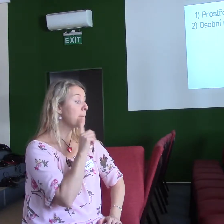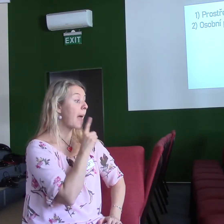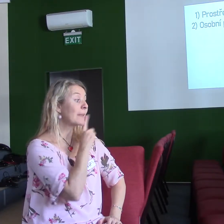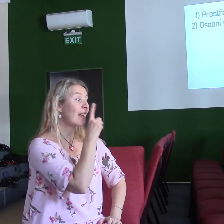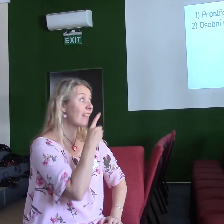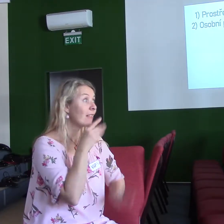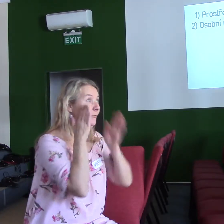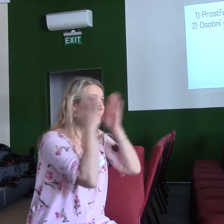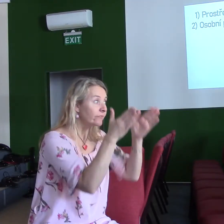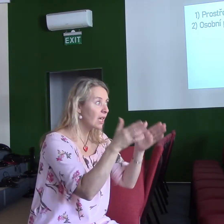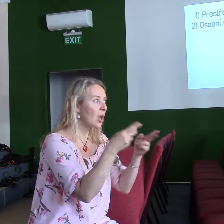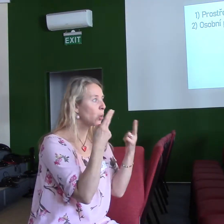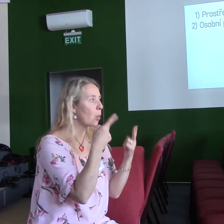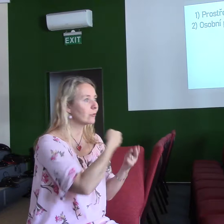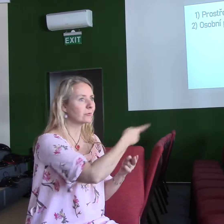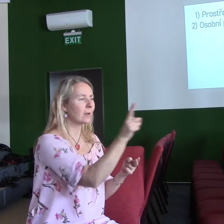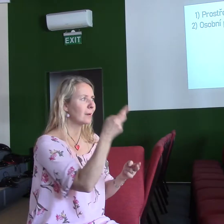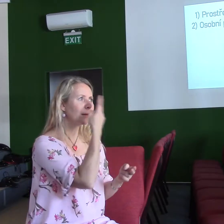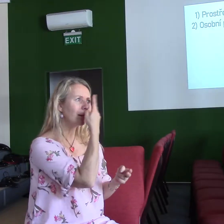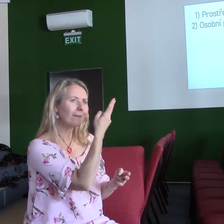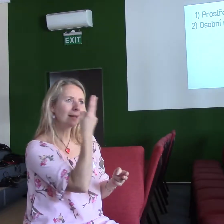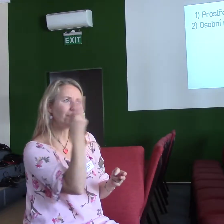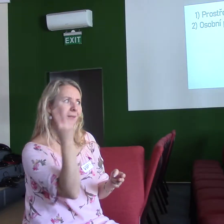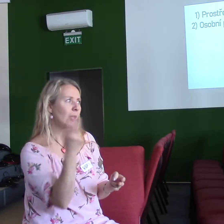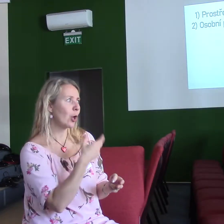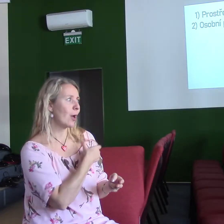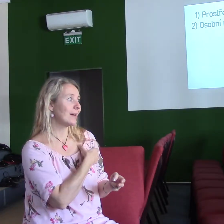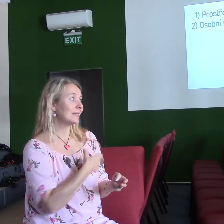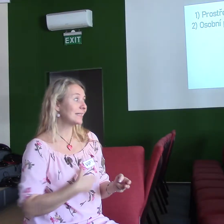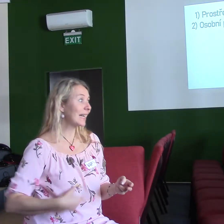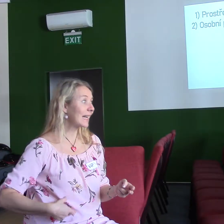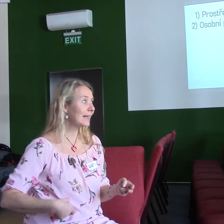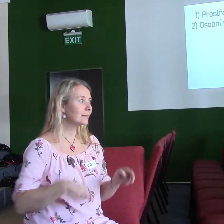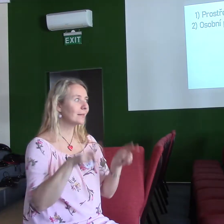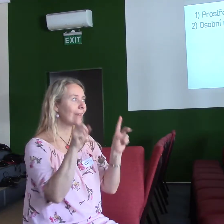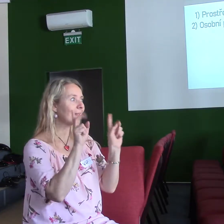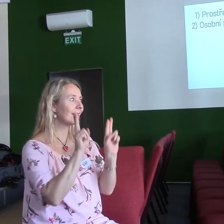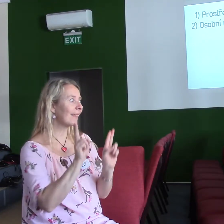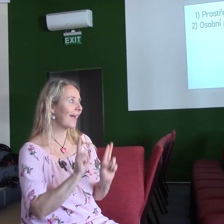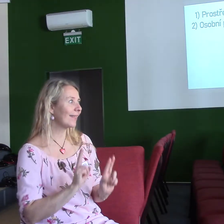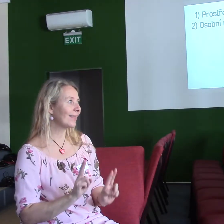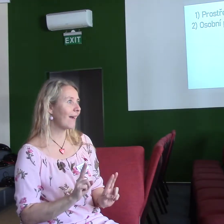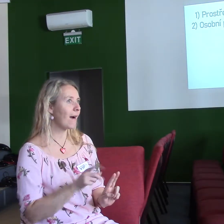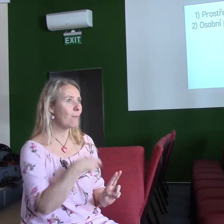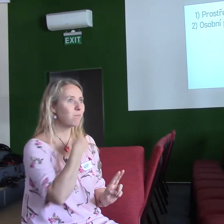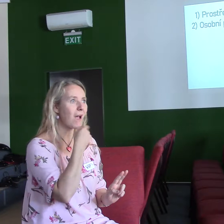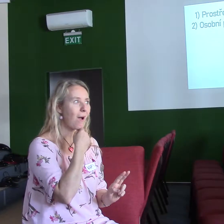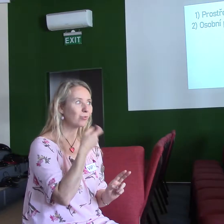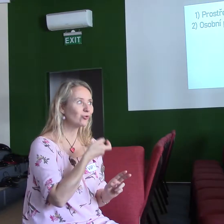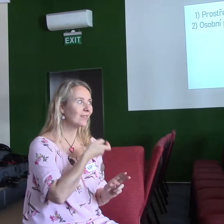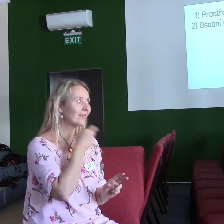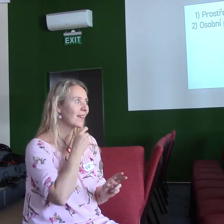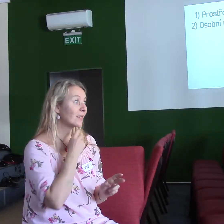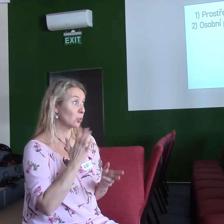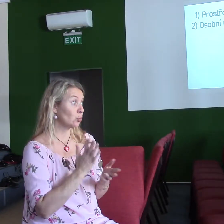dědečkové. A proto i ta široká doděna je důležitá. A mně se moc líbilo, líbil